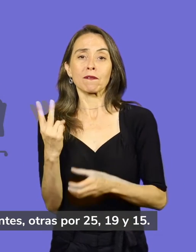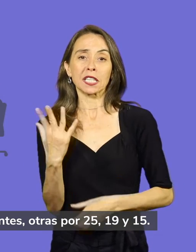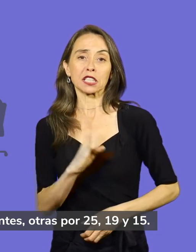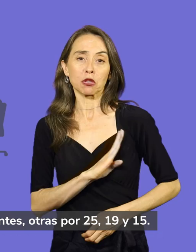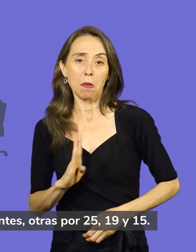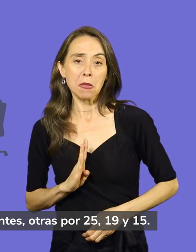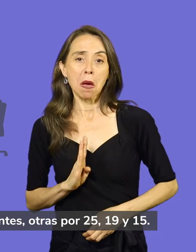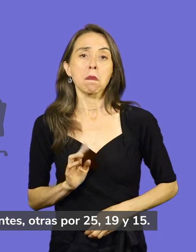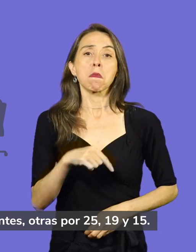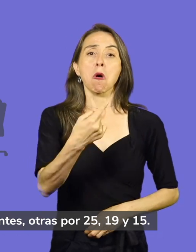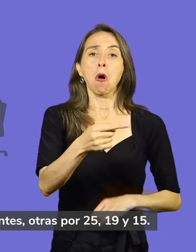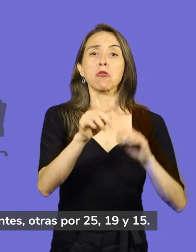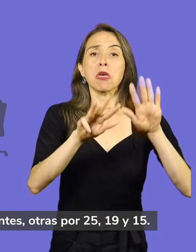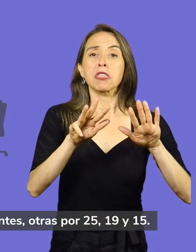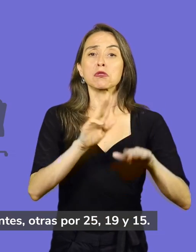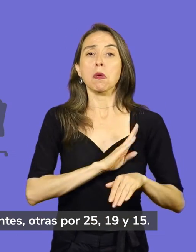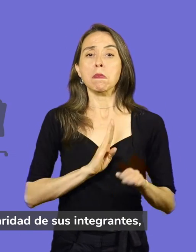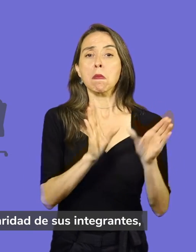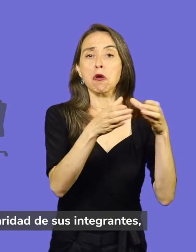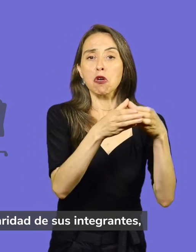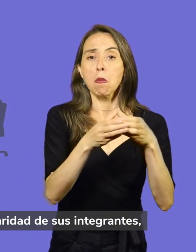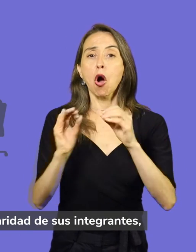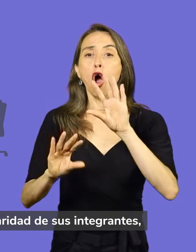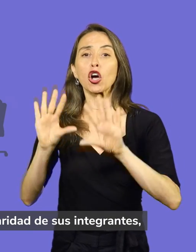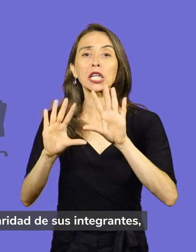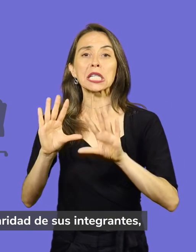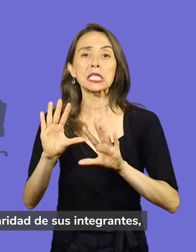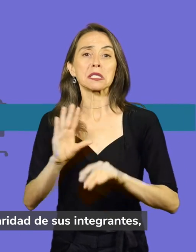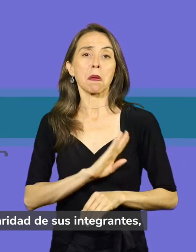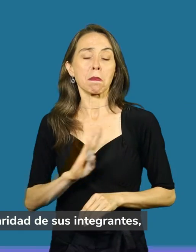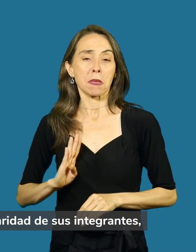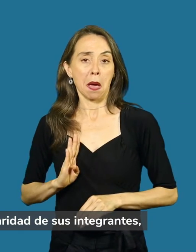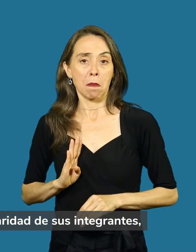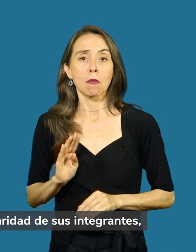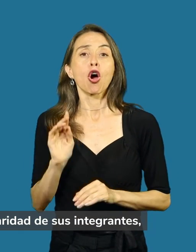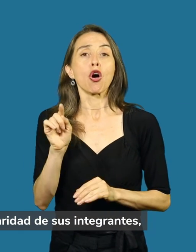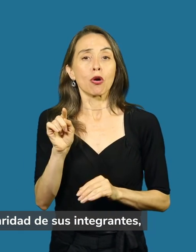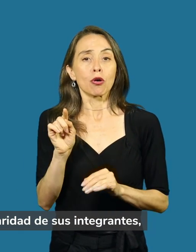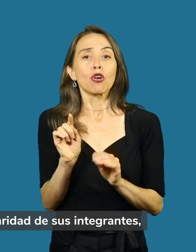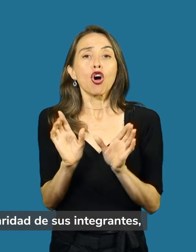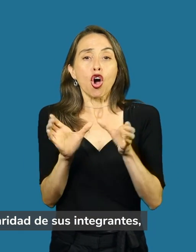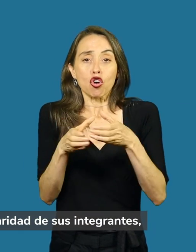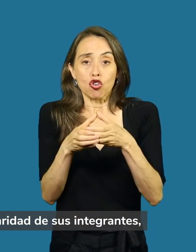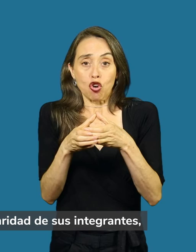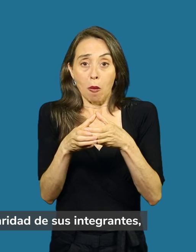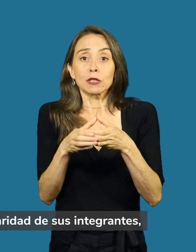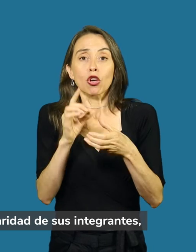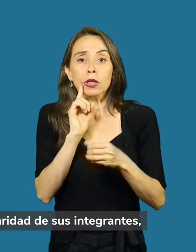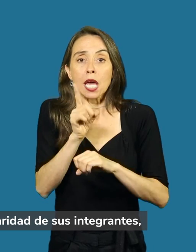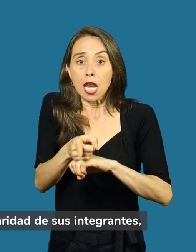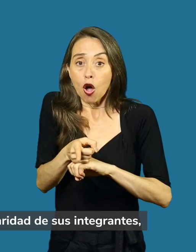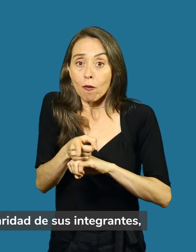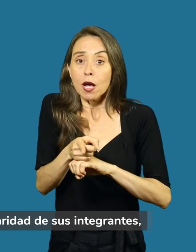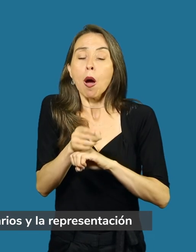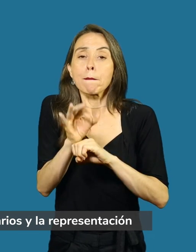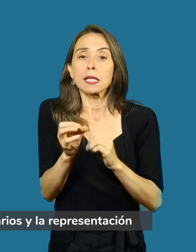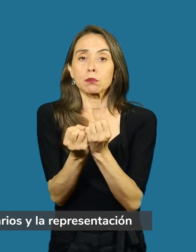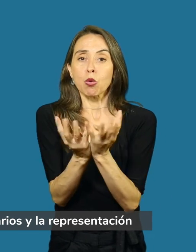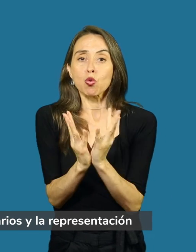19 y 15. Es obligación para la comisión cumplir la paridad de sus integrantes, la reserva de escaños